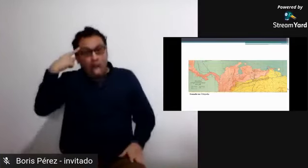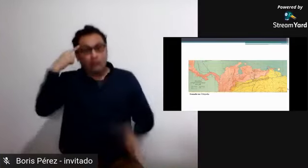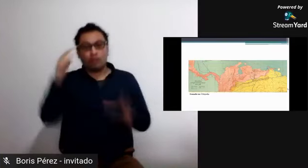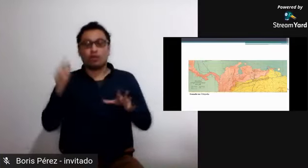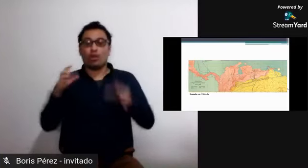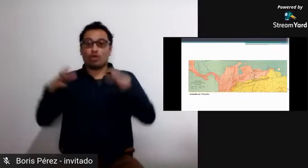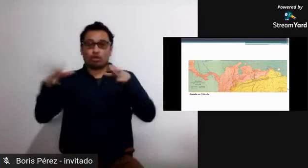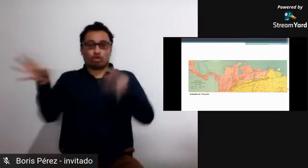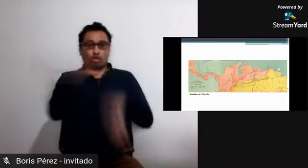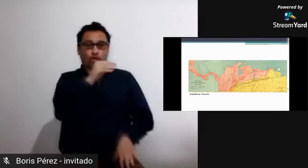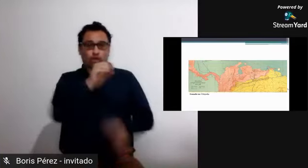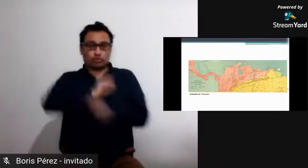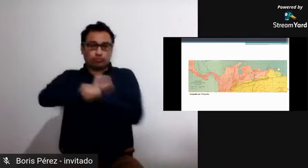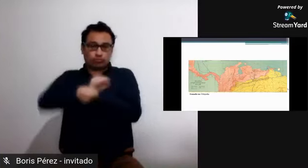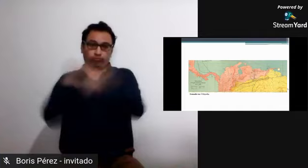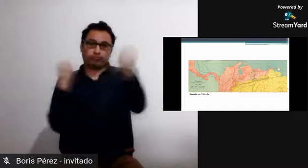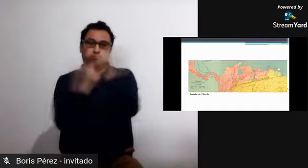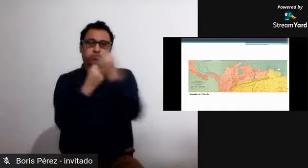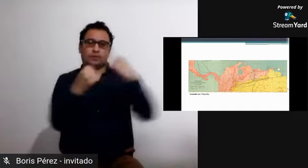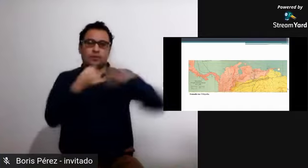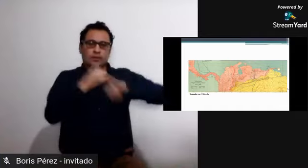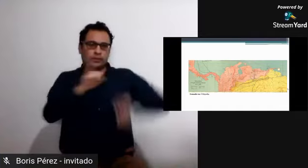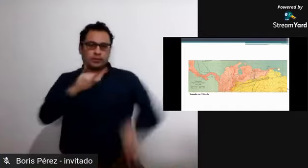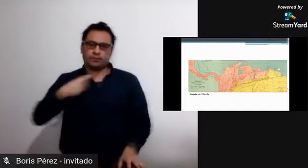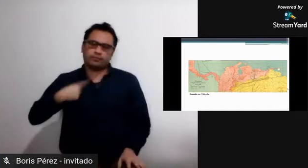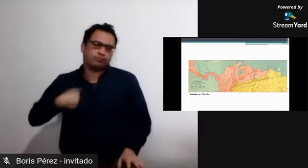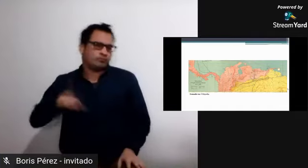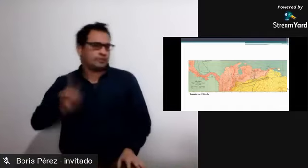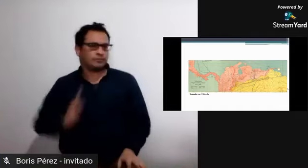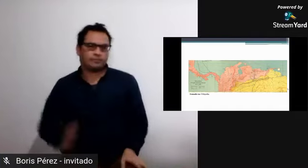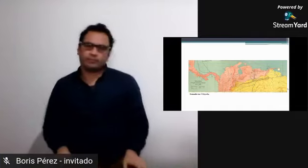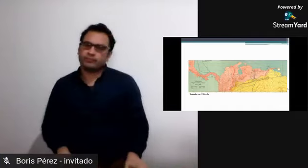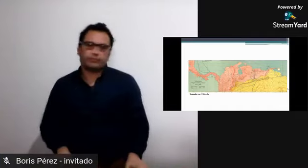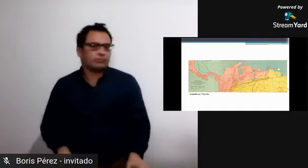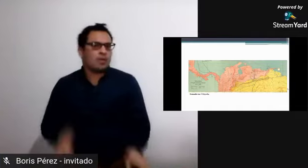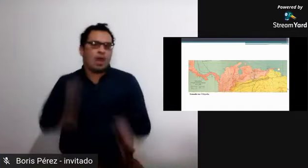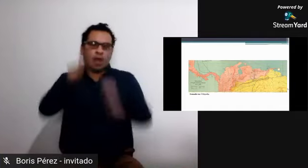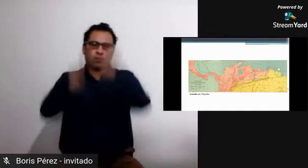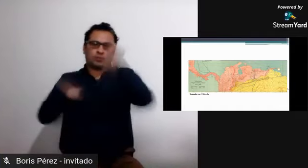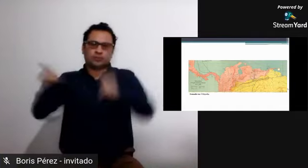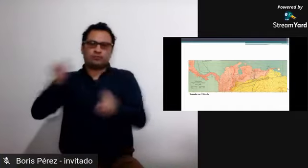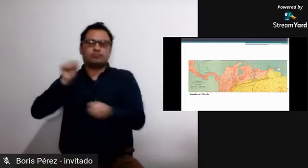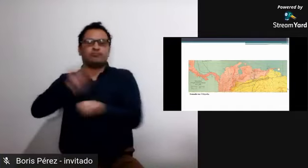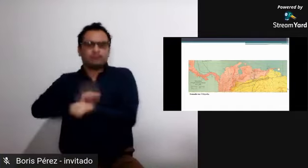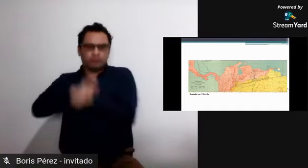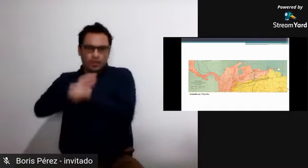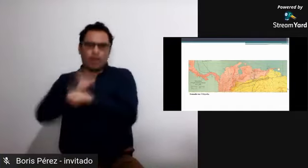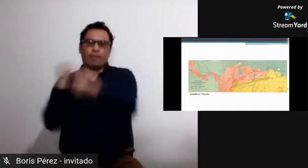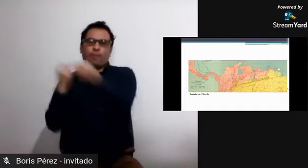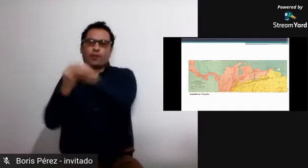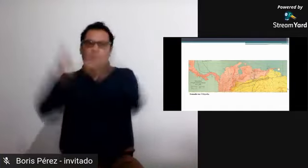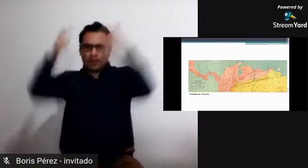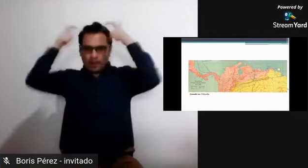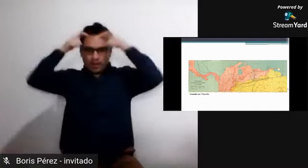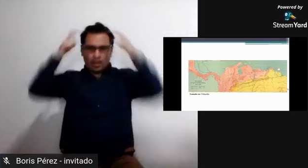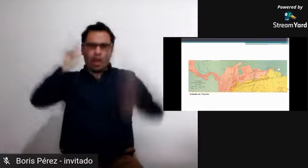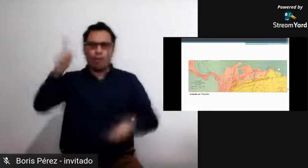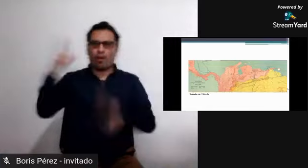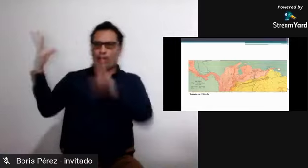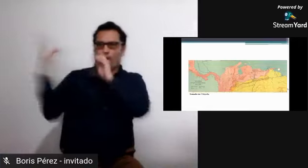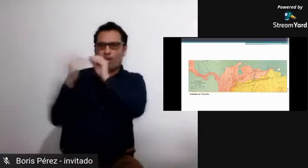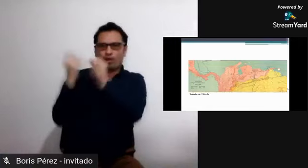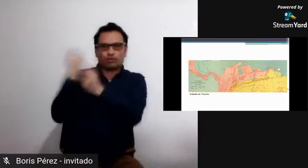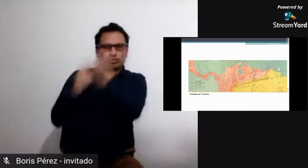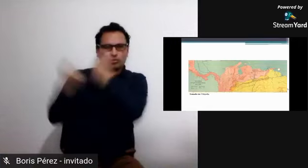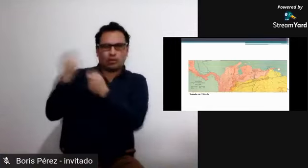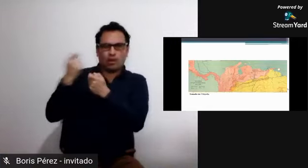dominado por la corona española, y lo demás había sido libertado gracias a la independencia. Sin embargo,